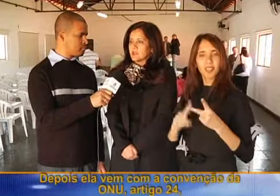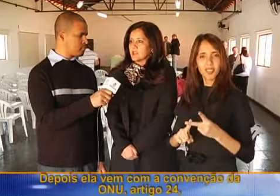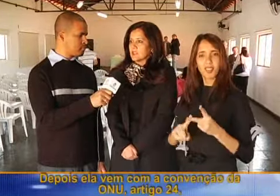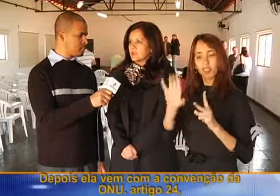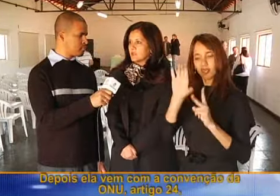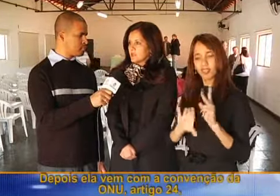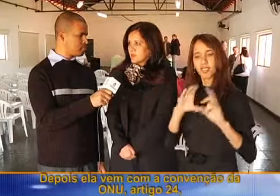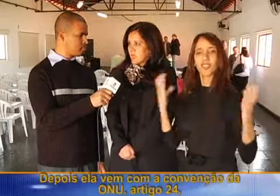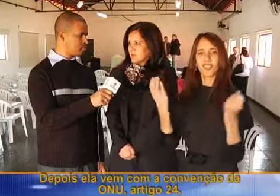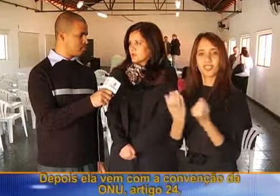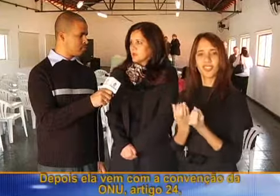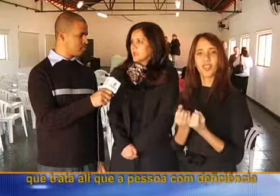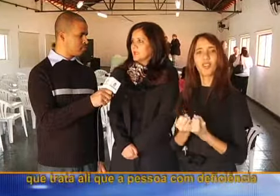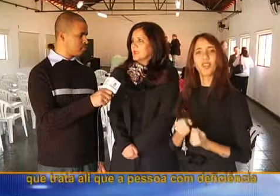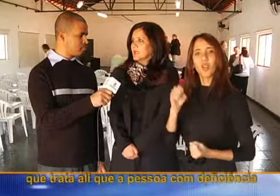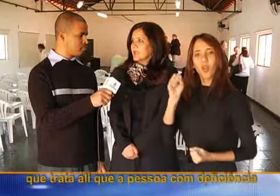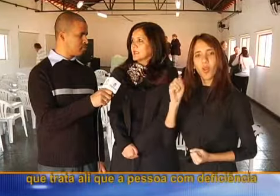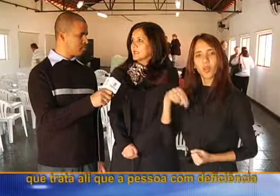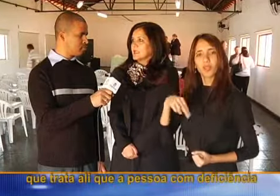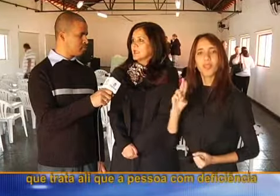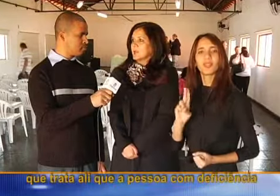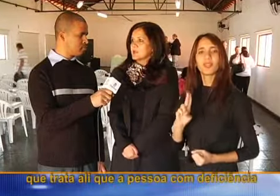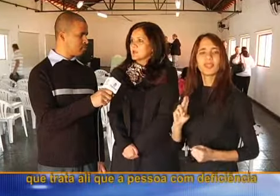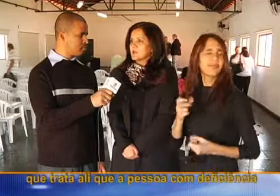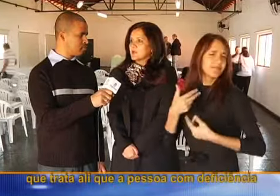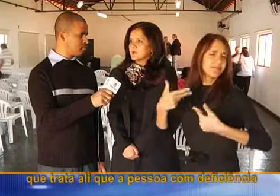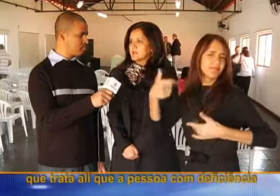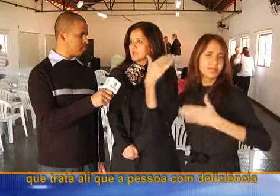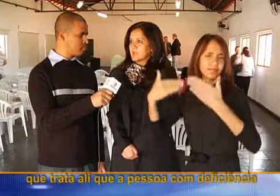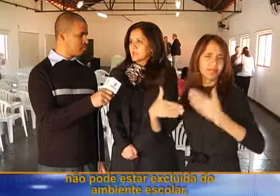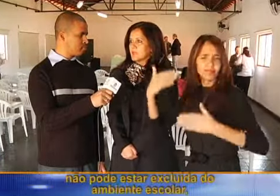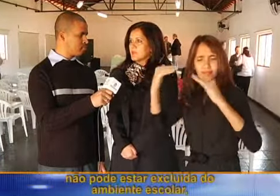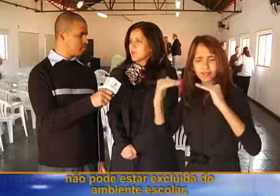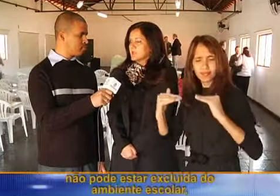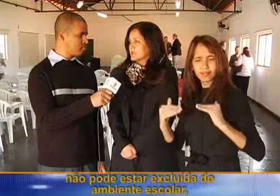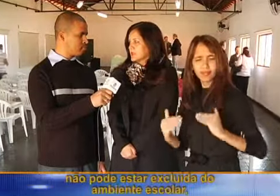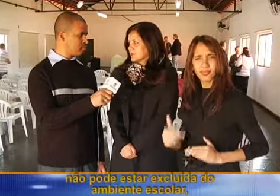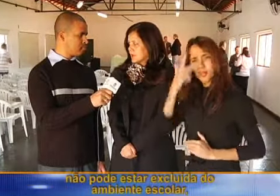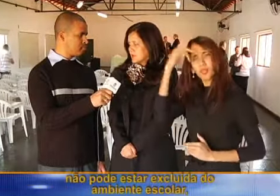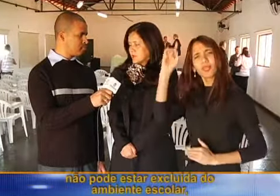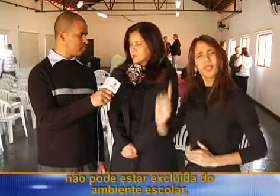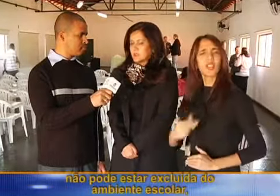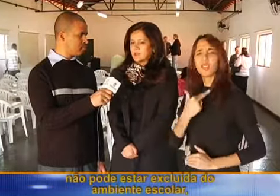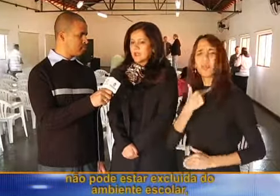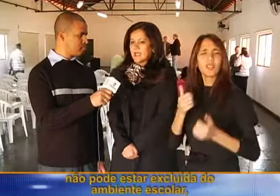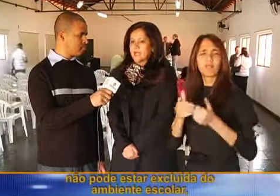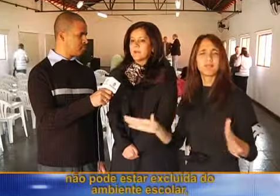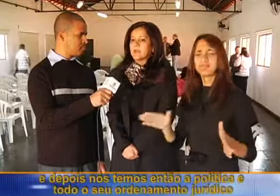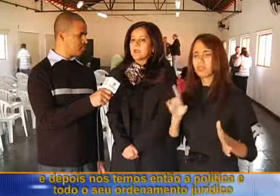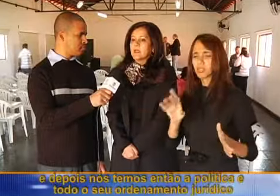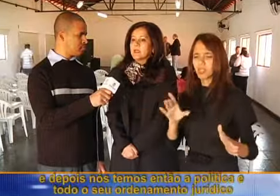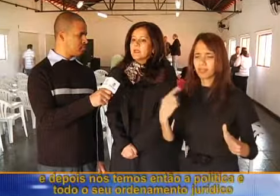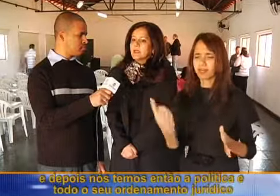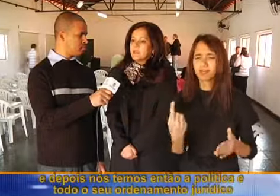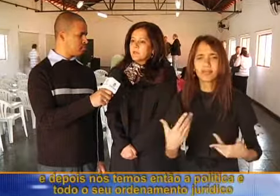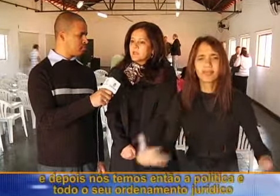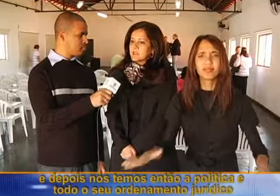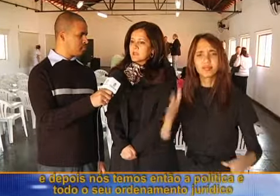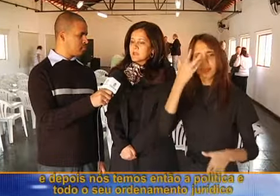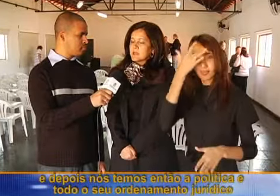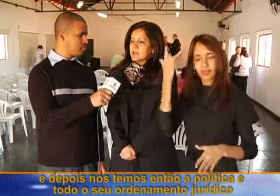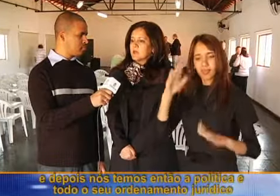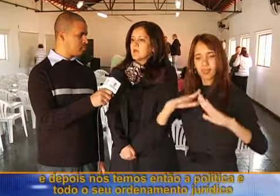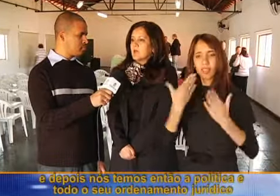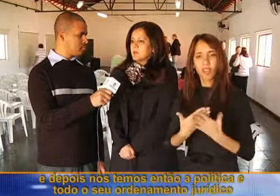da ONU, no seu artigo 24, em que trata ali que a pessoa com deficiência, ela não pode estar excluída do ambiente escolar. E